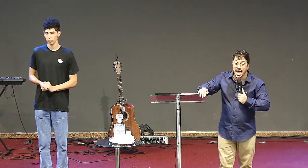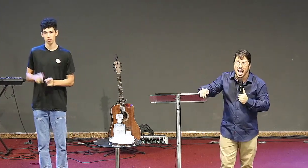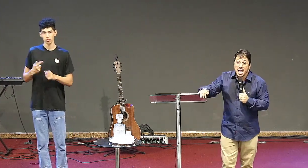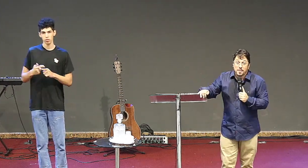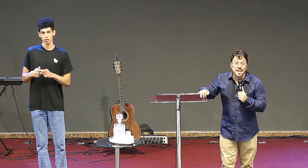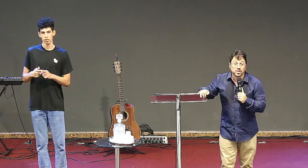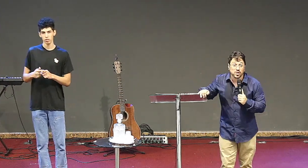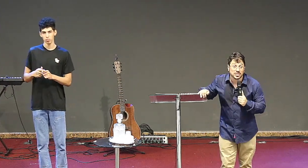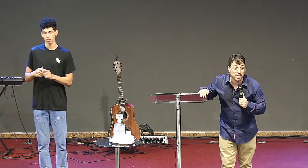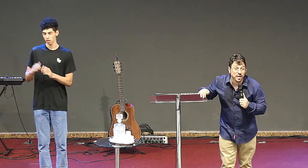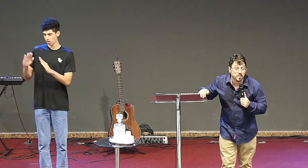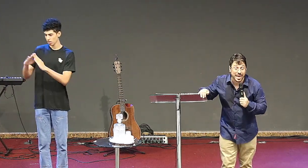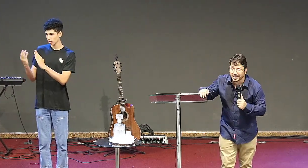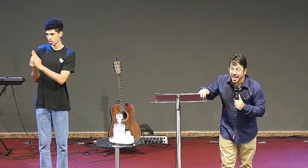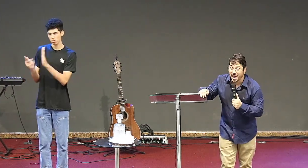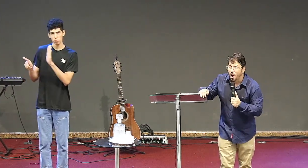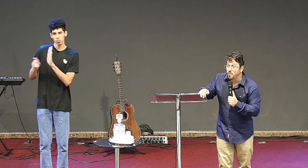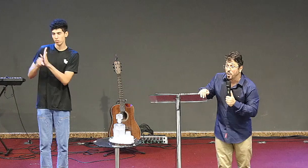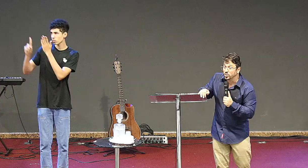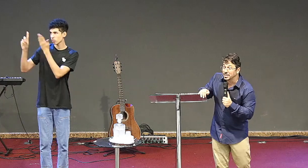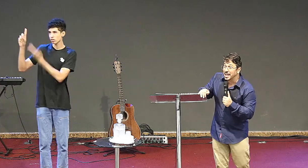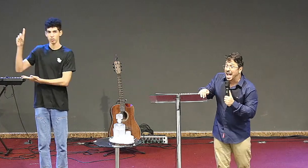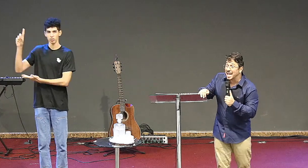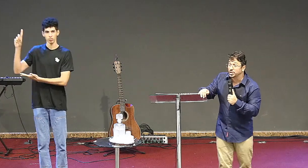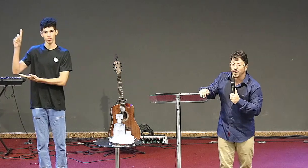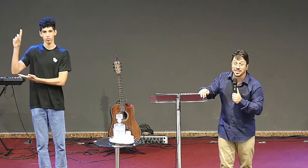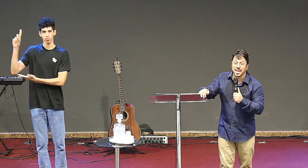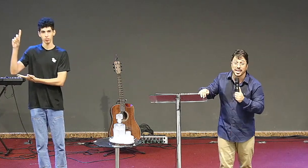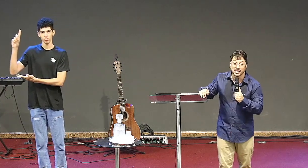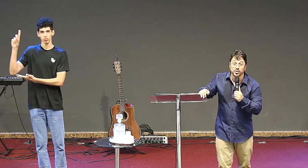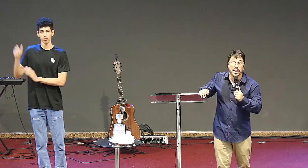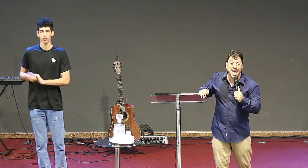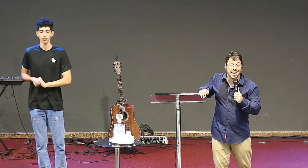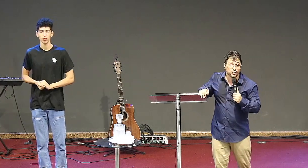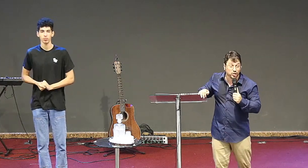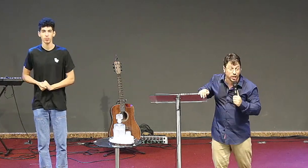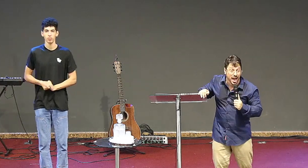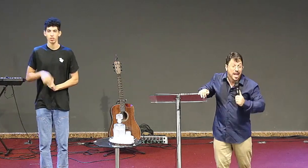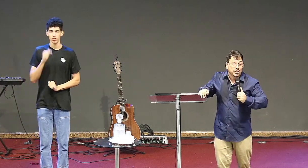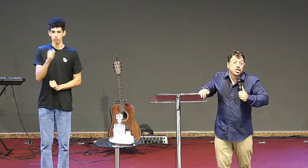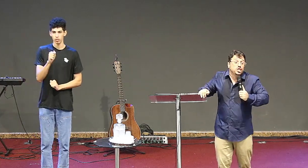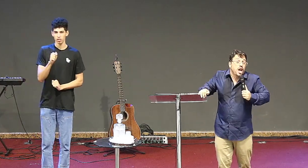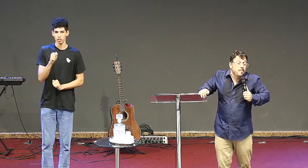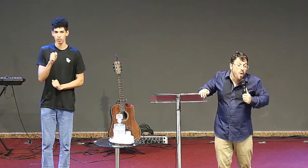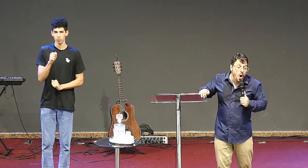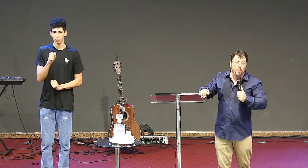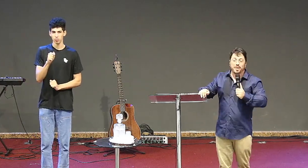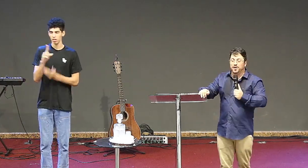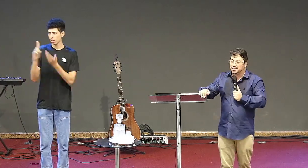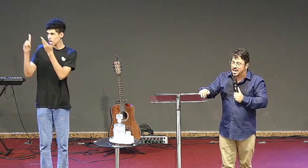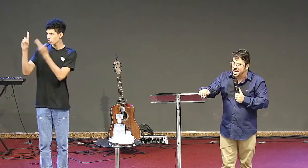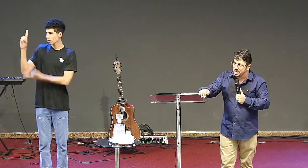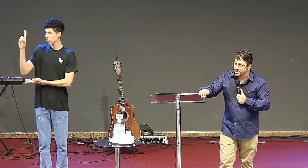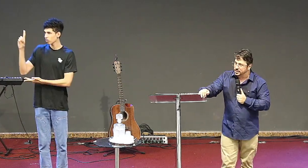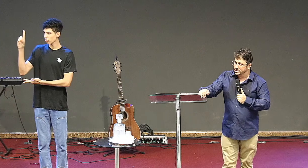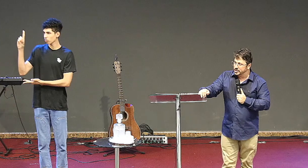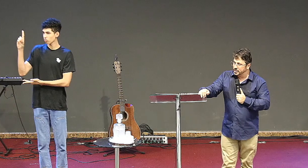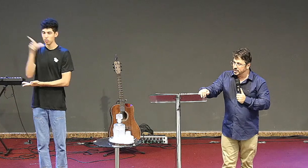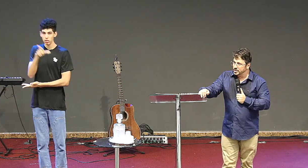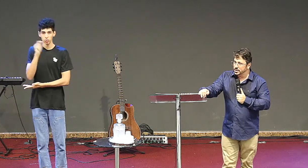cuidar mas você vai perder a oportunidade de fazer aquilo que ele um dia te chamou para fazer